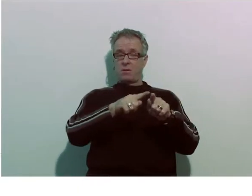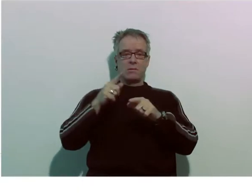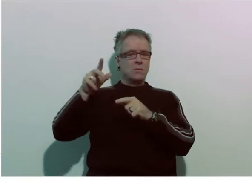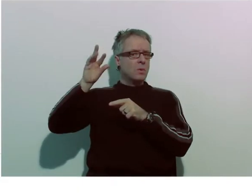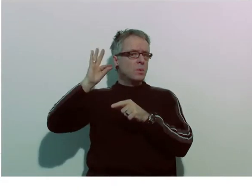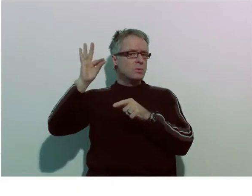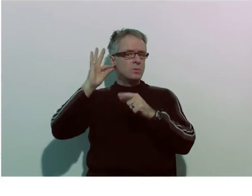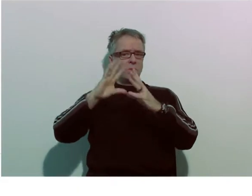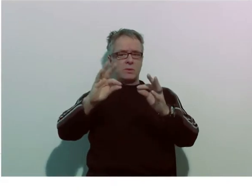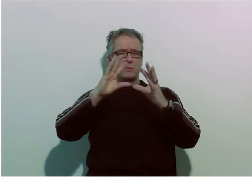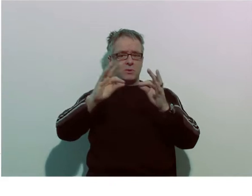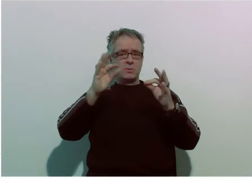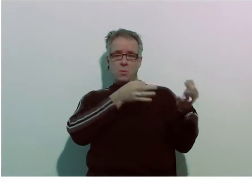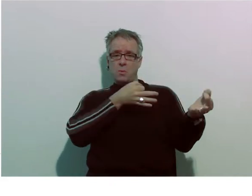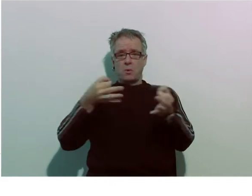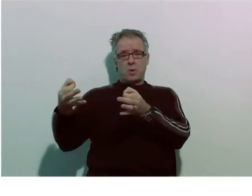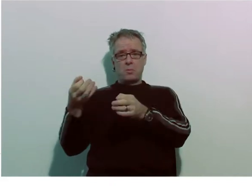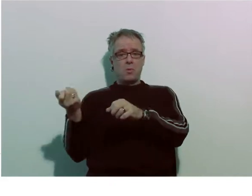sont projetés régulièrement.